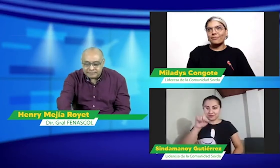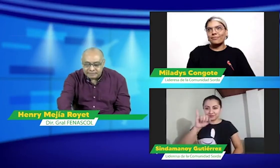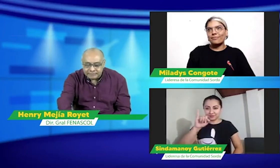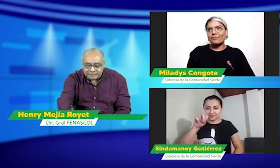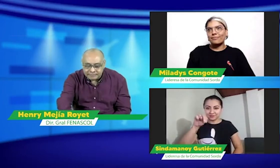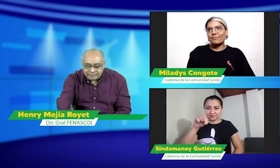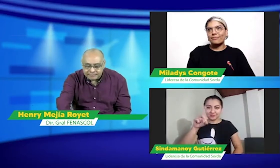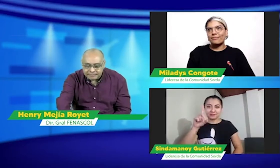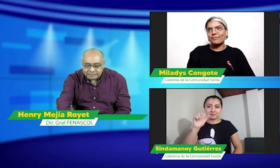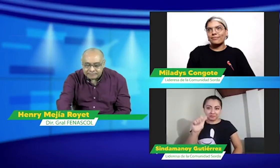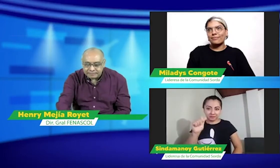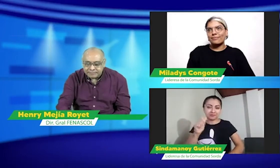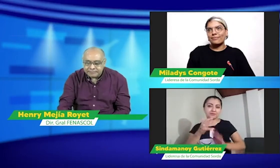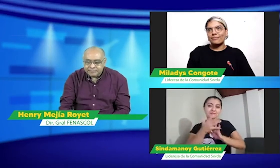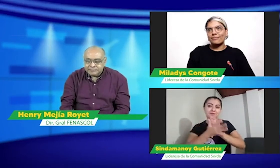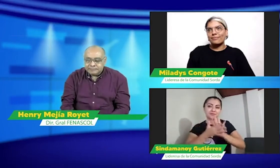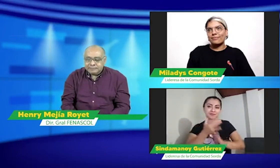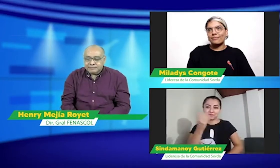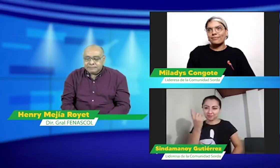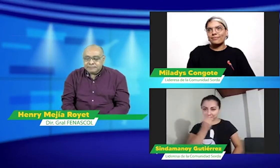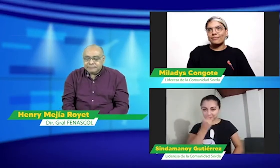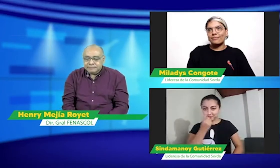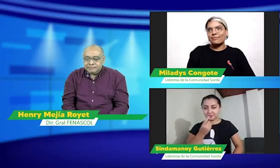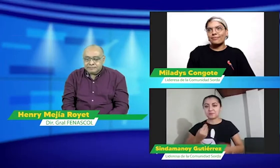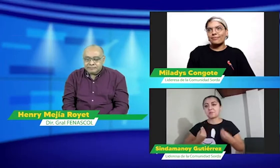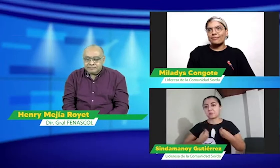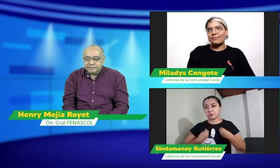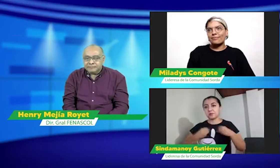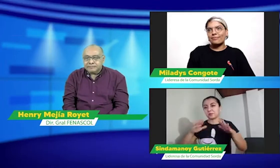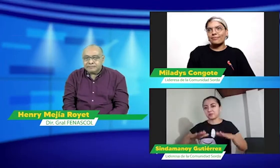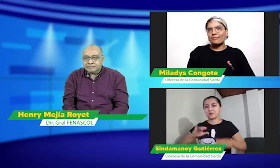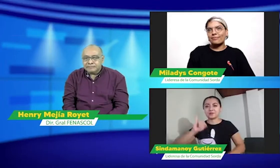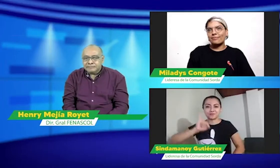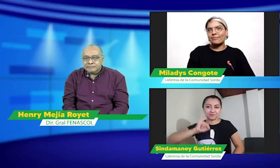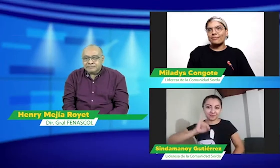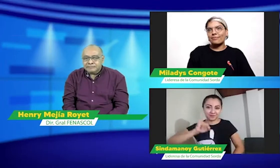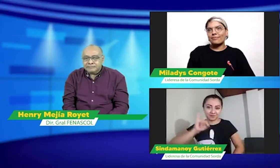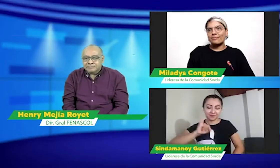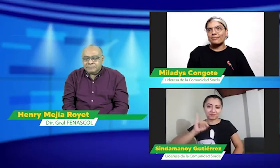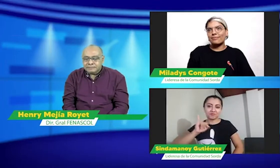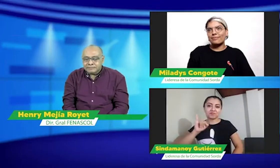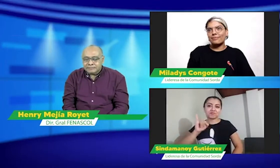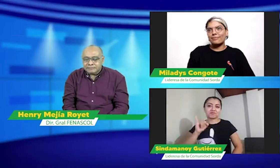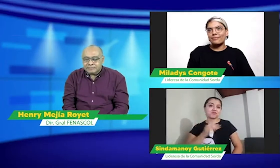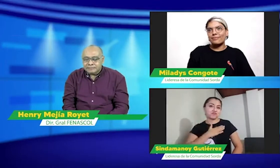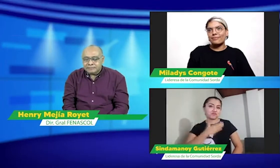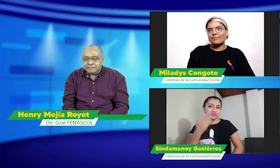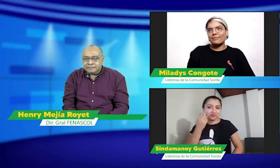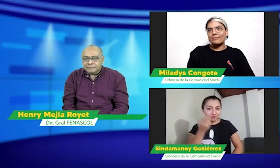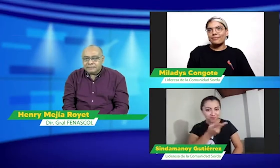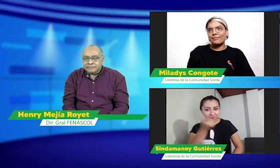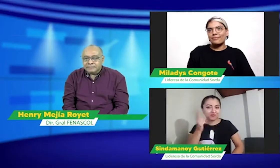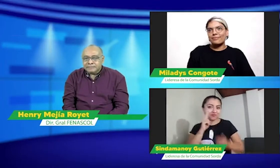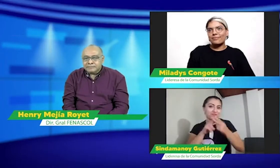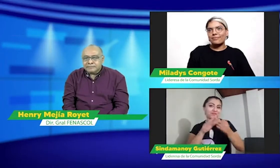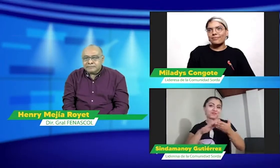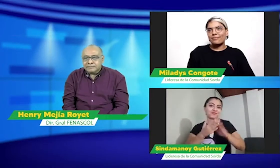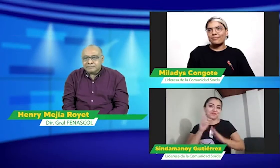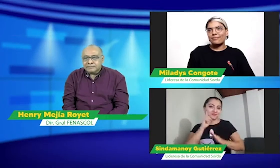mucho gusto. Mi nombre es Cinda, esta es la seña con la que me identifico, vivo en la ciudad de Ibagué. Me alegra